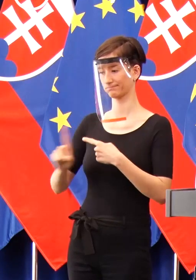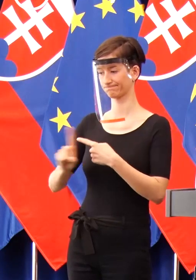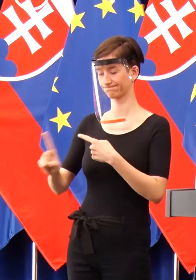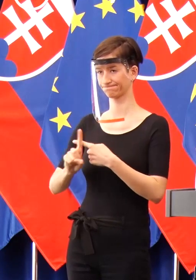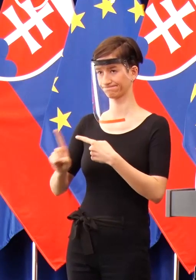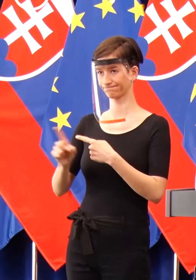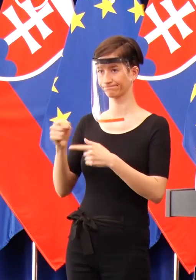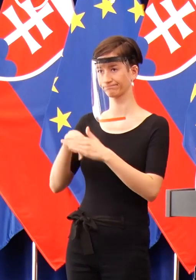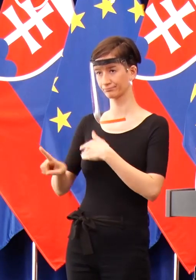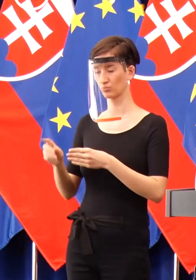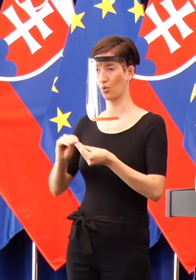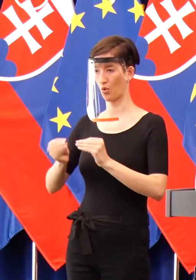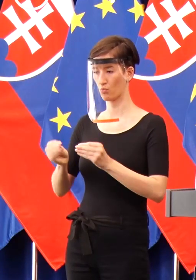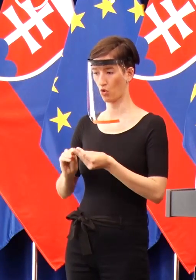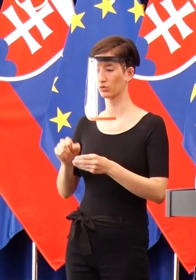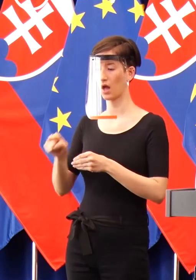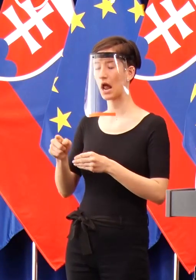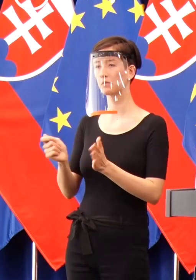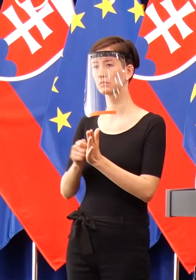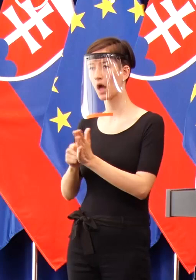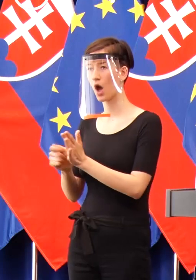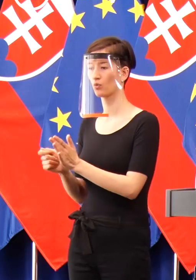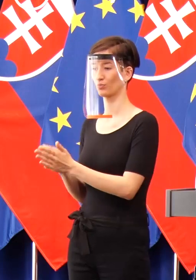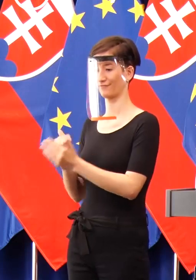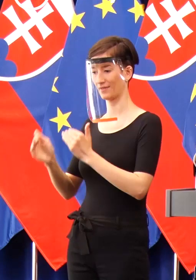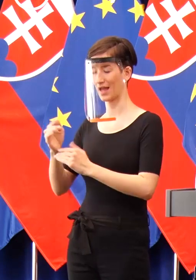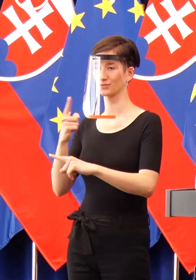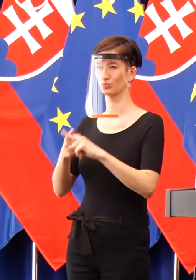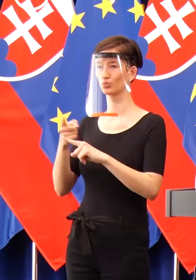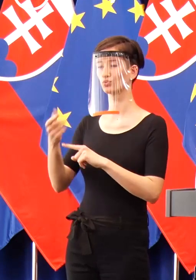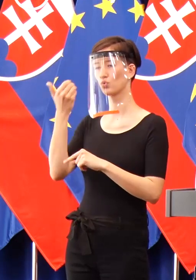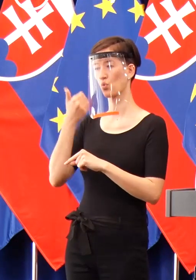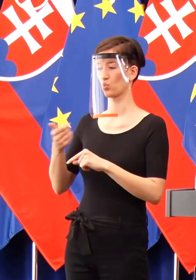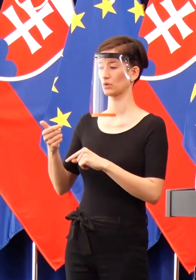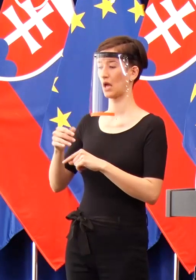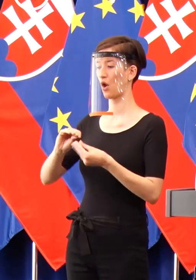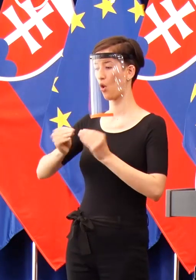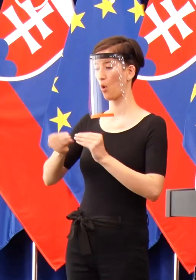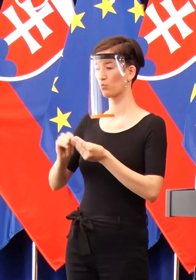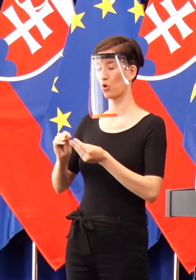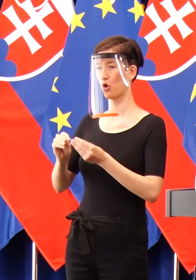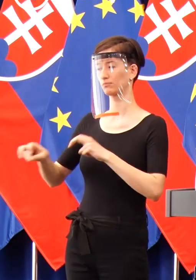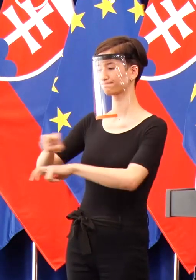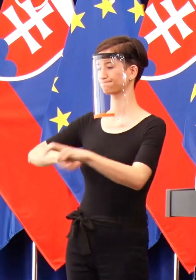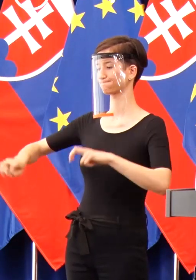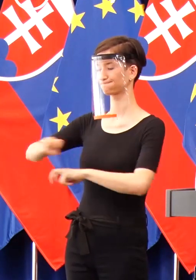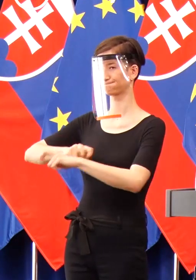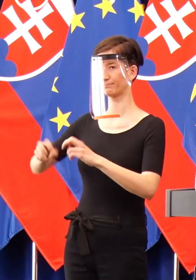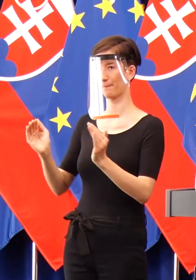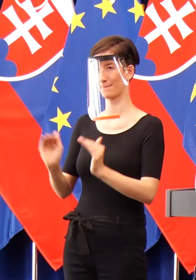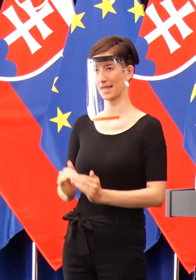dosiahli sme presne to, čo sme tým sledovali. Aby bol menší pohyb ľudí, aby bola menšia šanca, že sa navzájom niekde nakazíme.